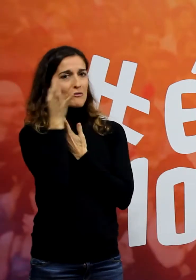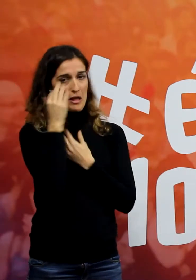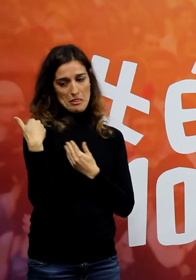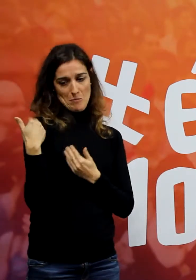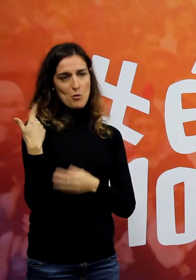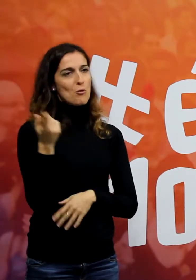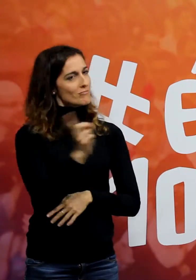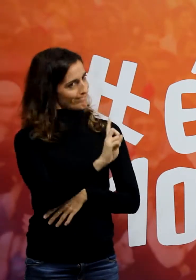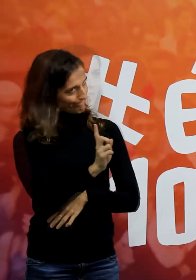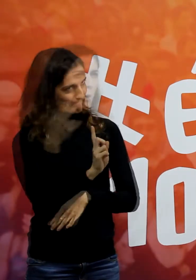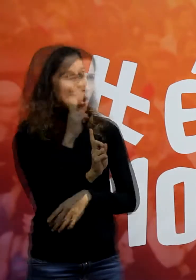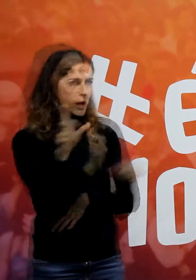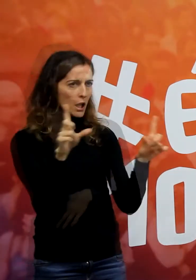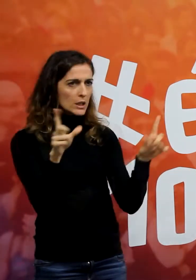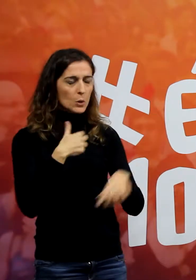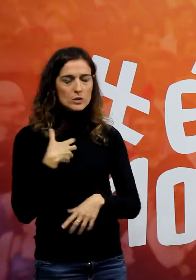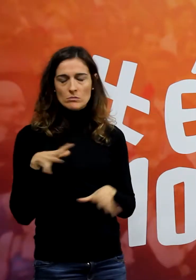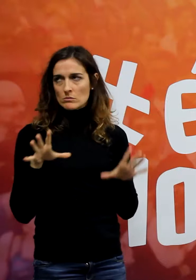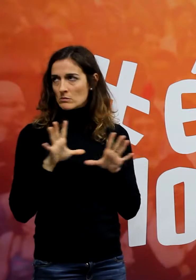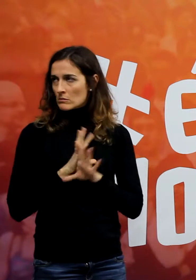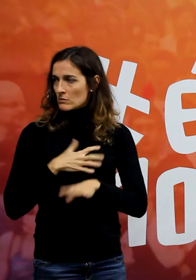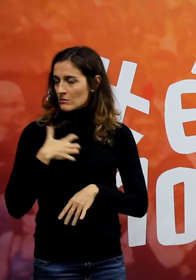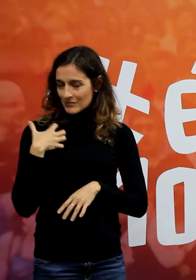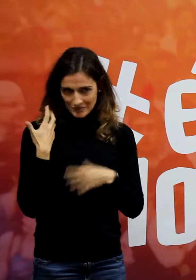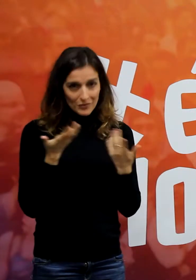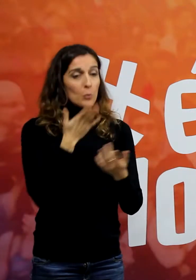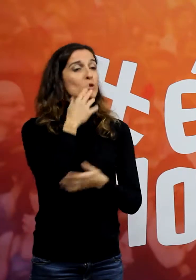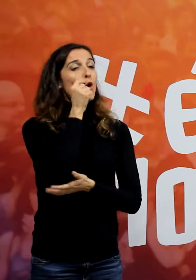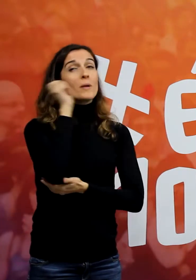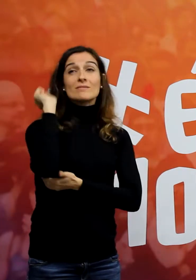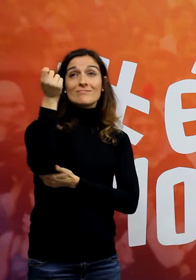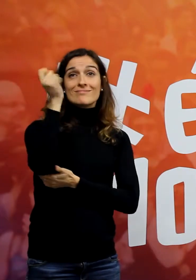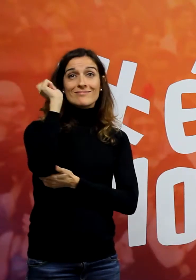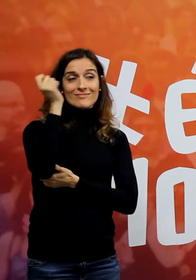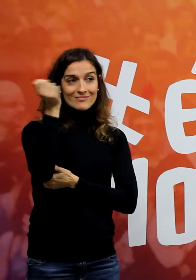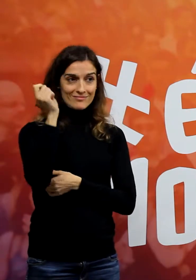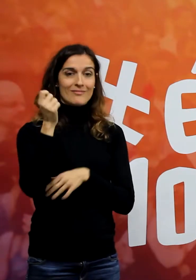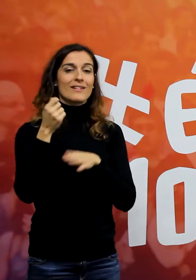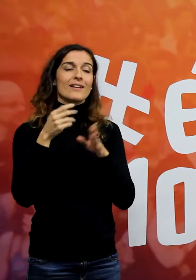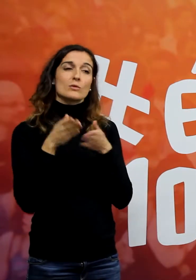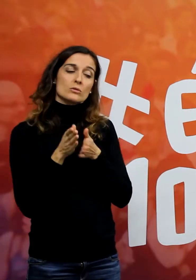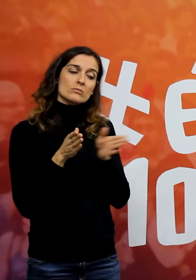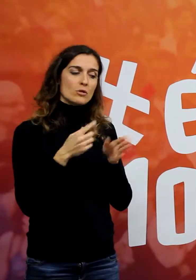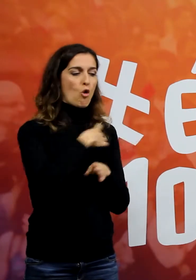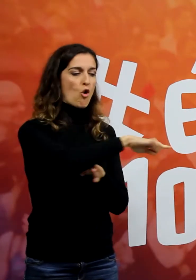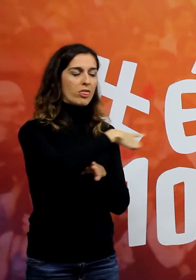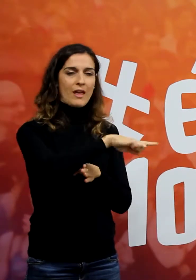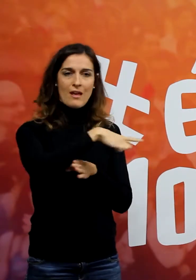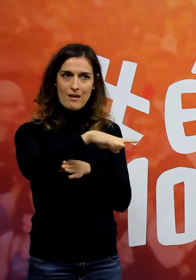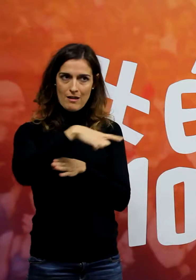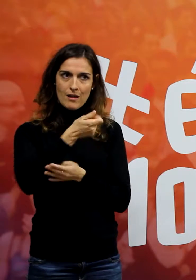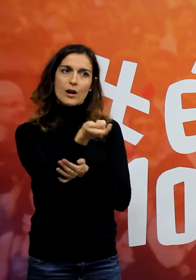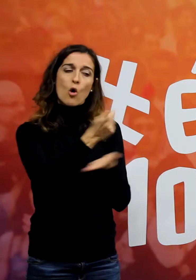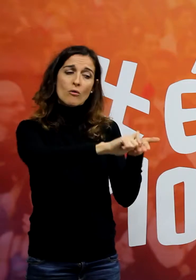Doncs no n'he fa de 10 anys ja. Mentre que ell tocava la campaneta, havien anat ordres als directors de les oficines perquè estafaren els